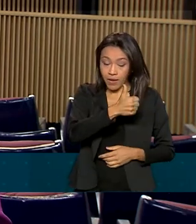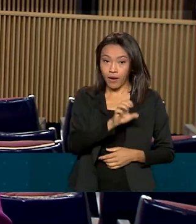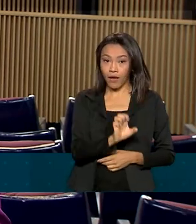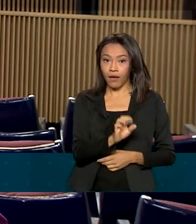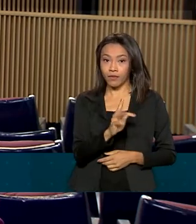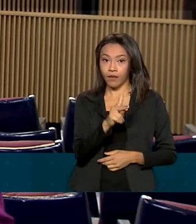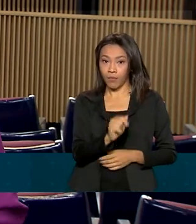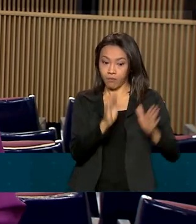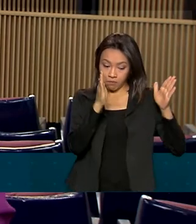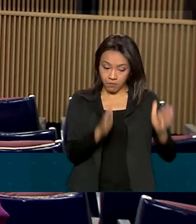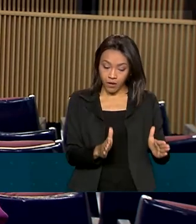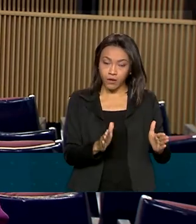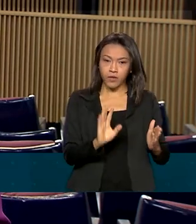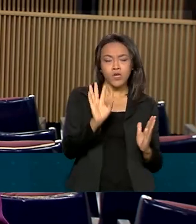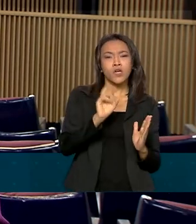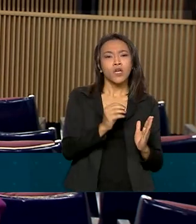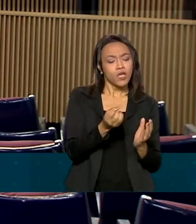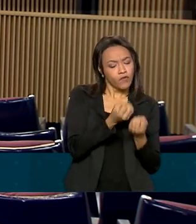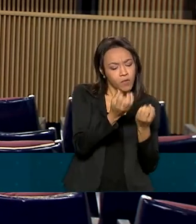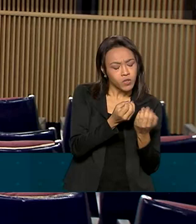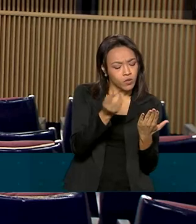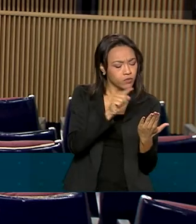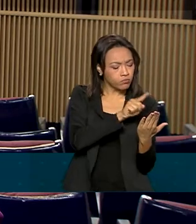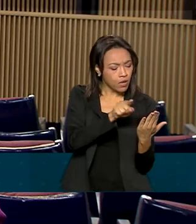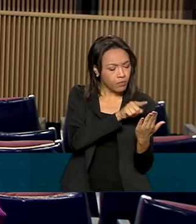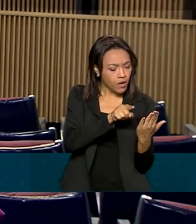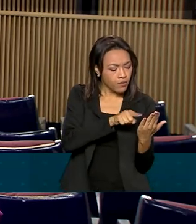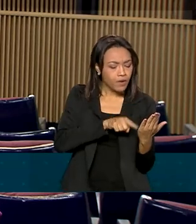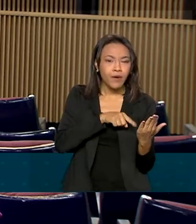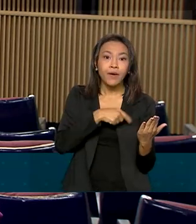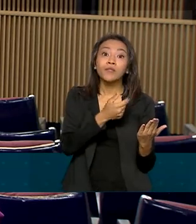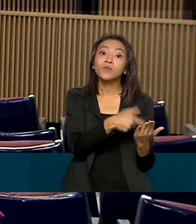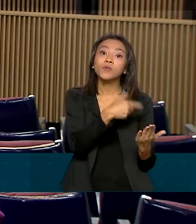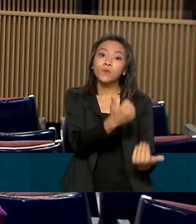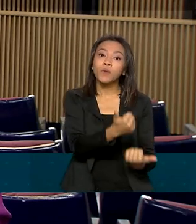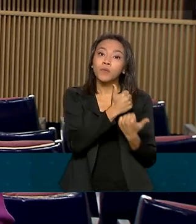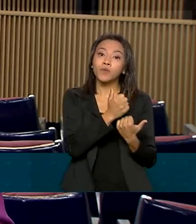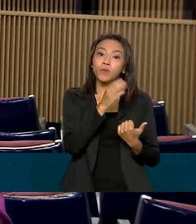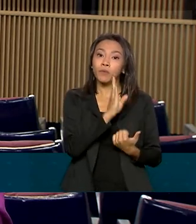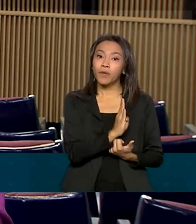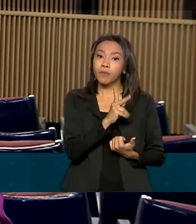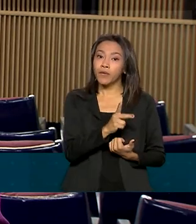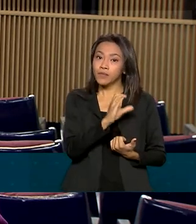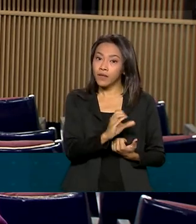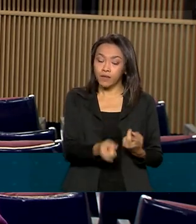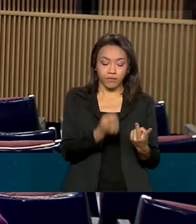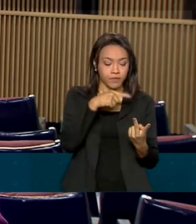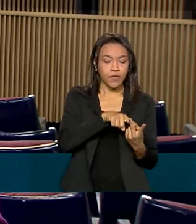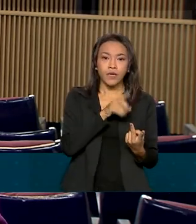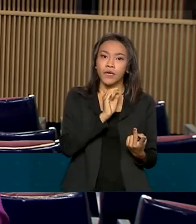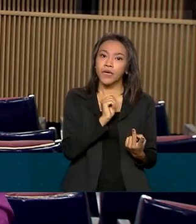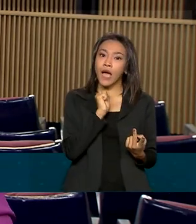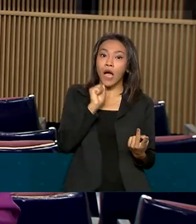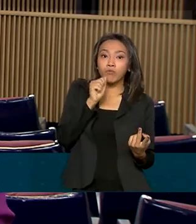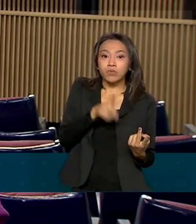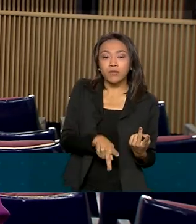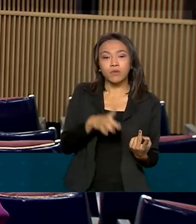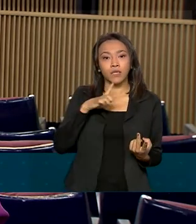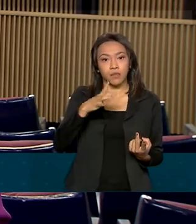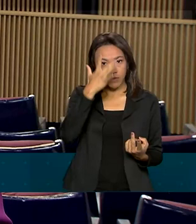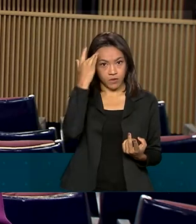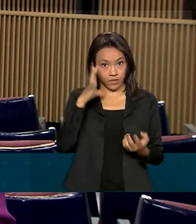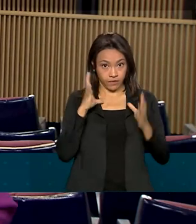Cadastro vai mostrar informações do benefício de prestação continuada e da aposentadoria de pessoas com